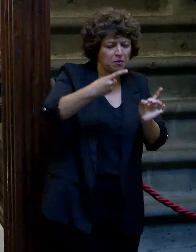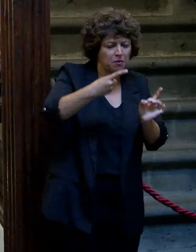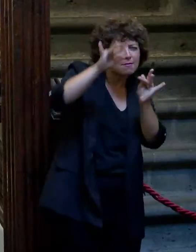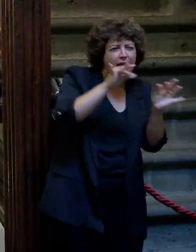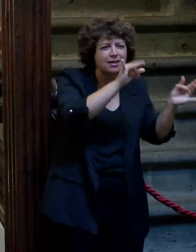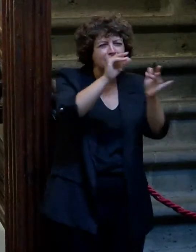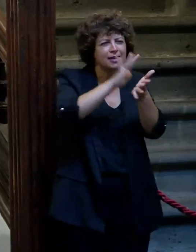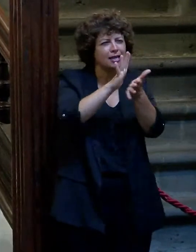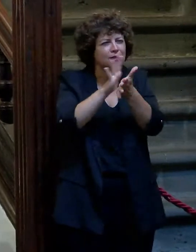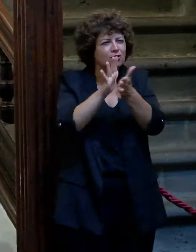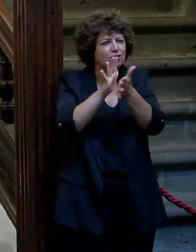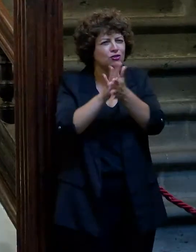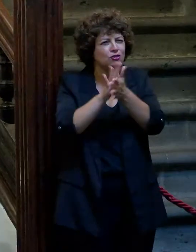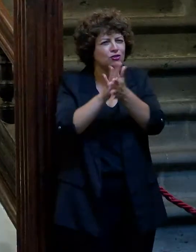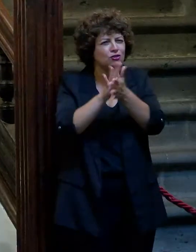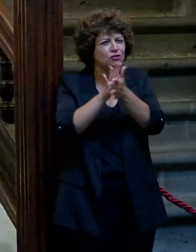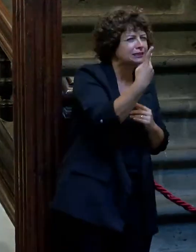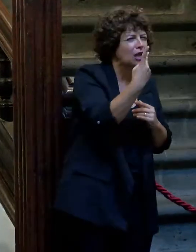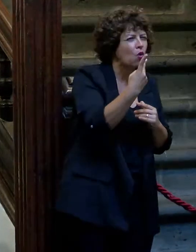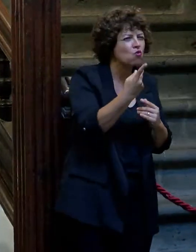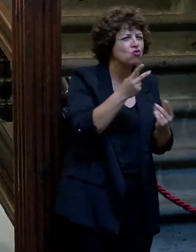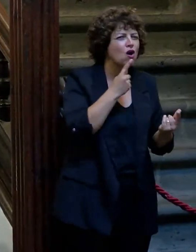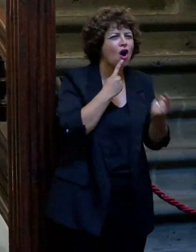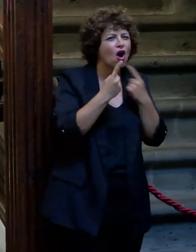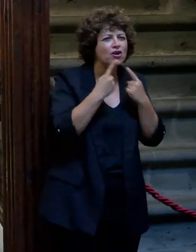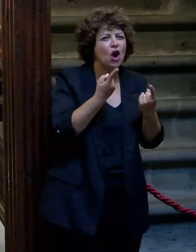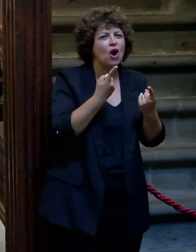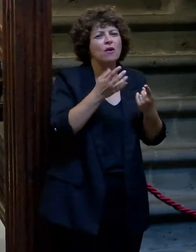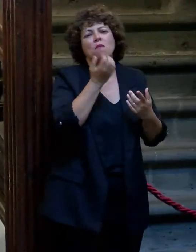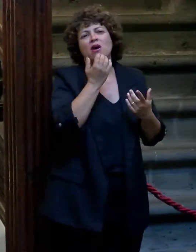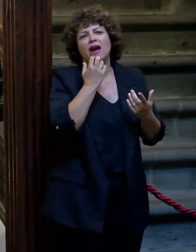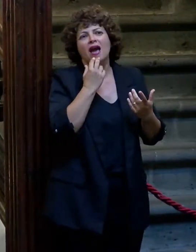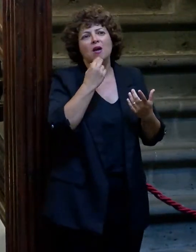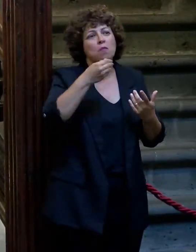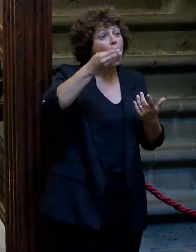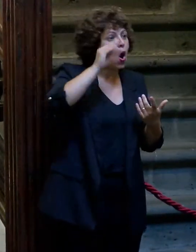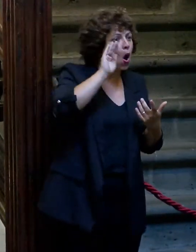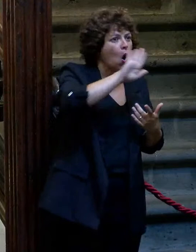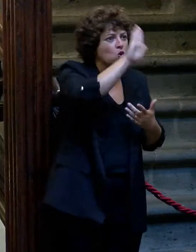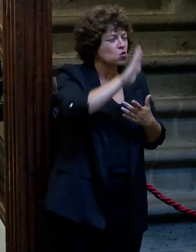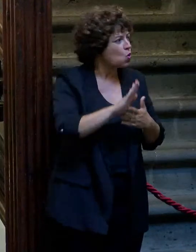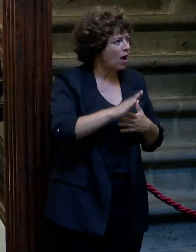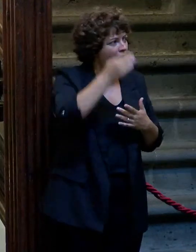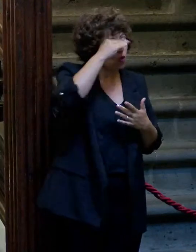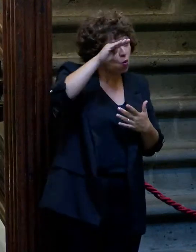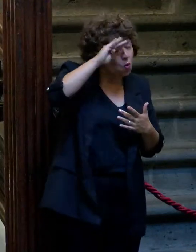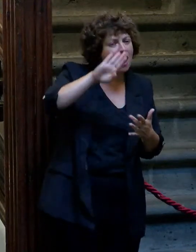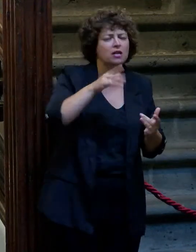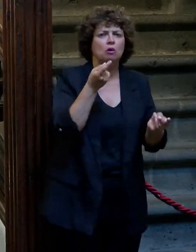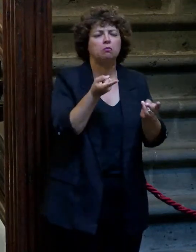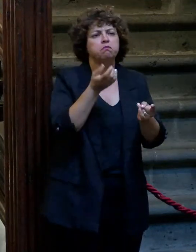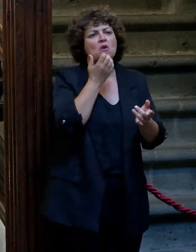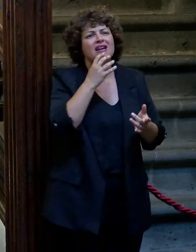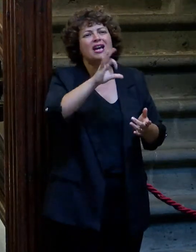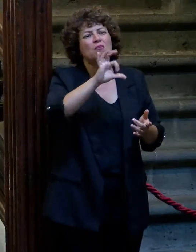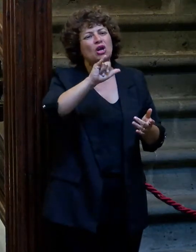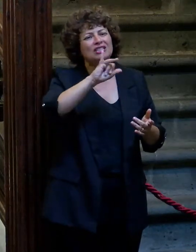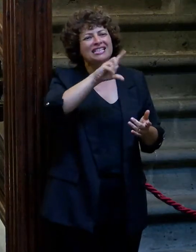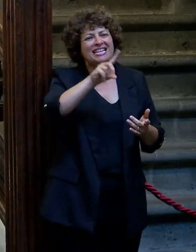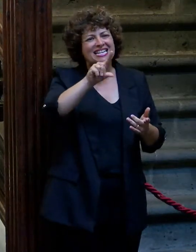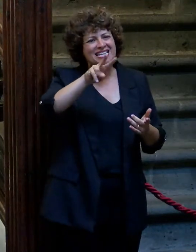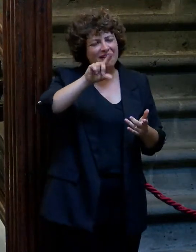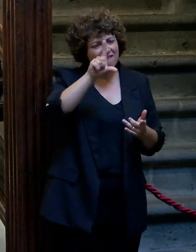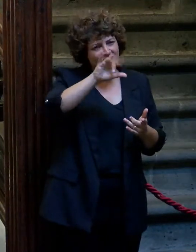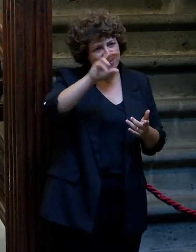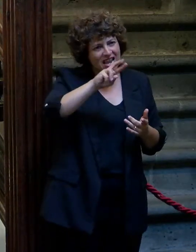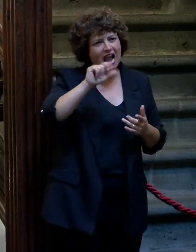flamenquito, el segundo le gustaban los trovadores cubanos, pues escuché a Pablo Milanés, a Silvio Rodríguez, escuché también